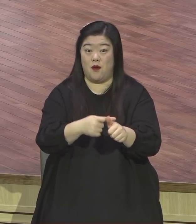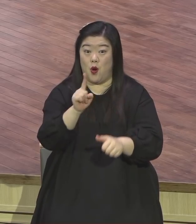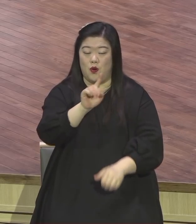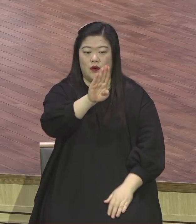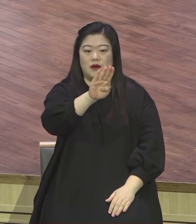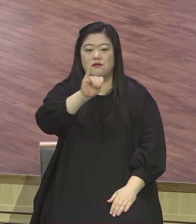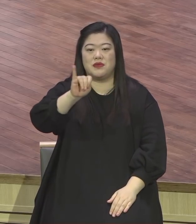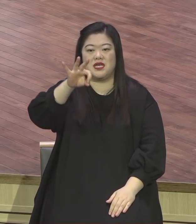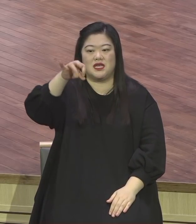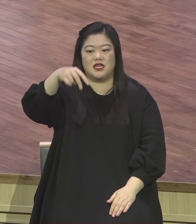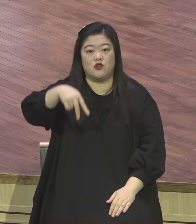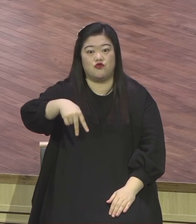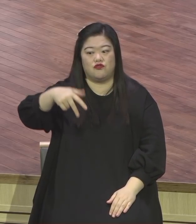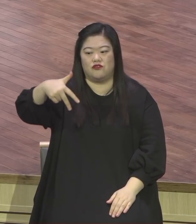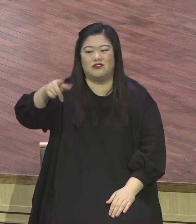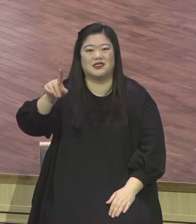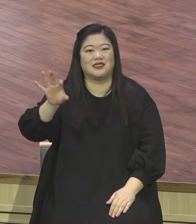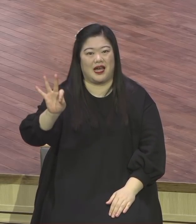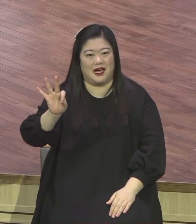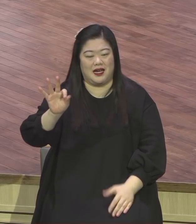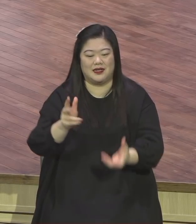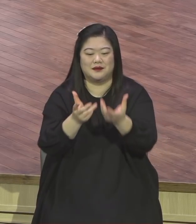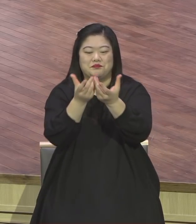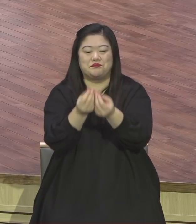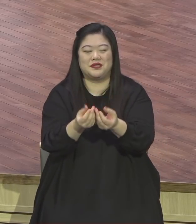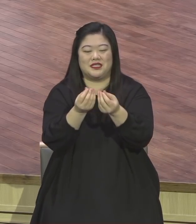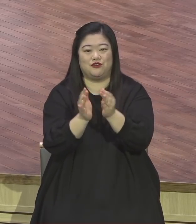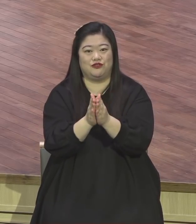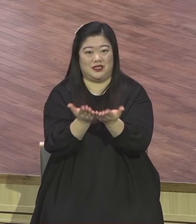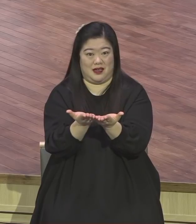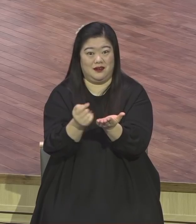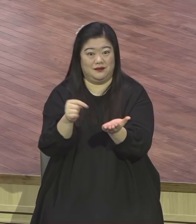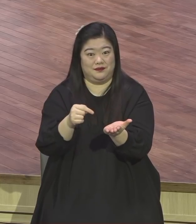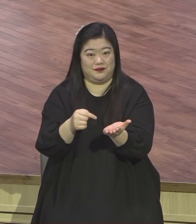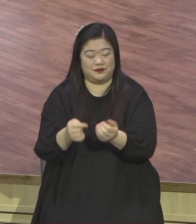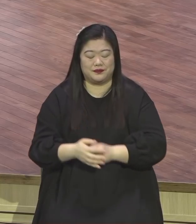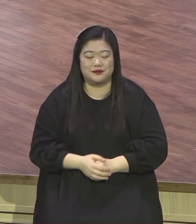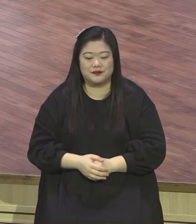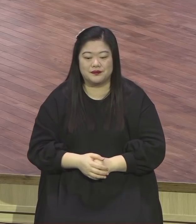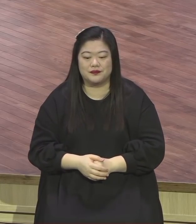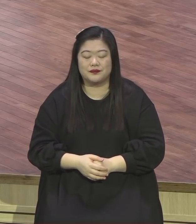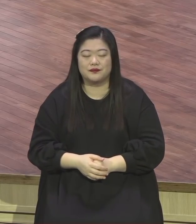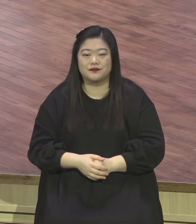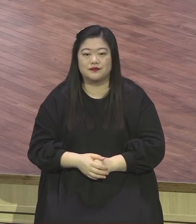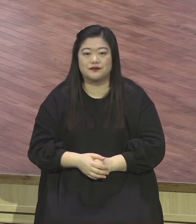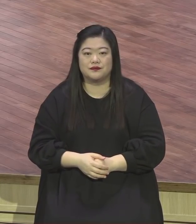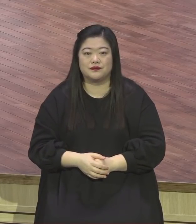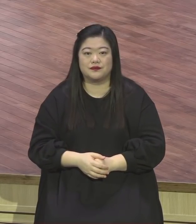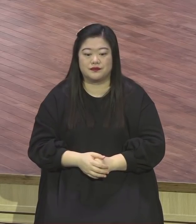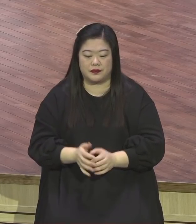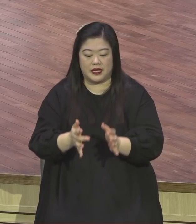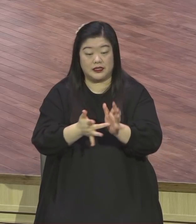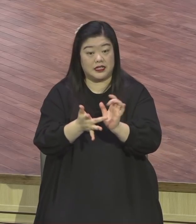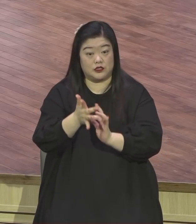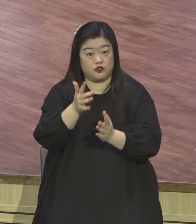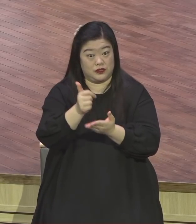예수님께서 다양한 비유를 통해서 구원받은 하나님의 자녀가 장세기 3장 현장 속에서